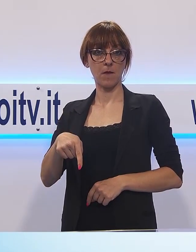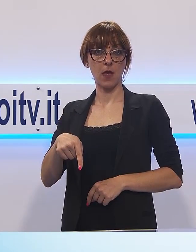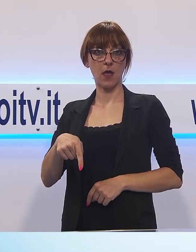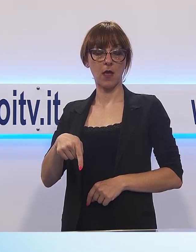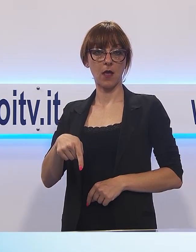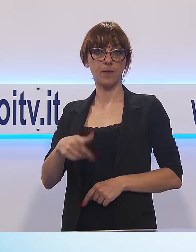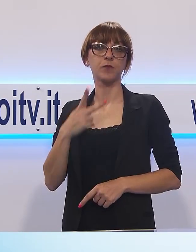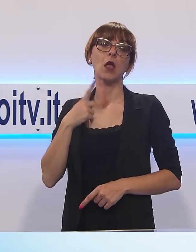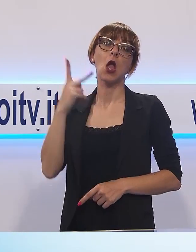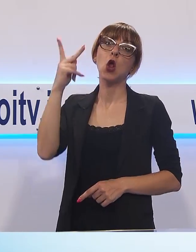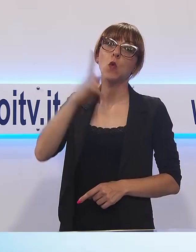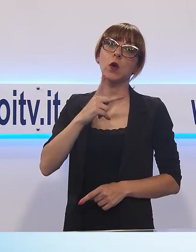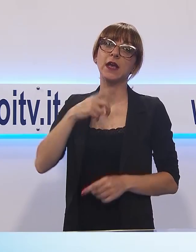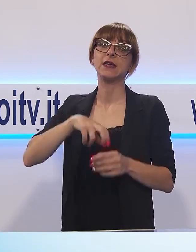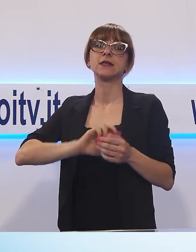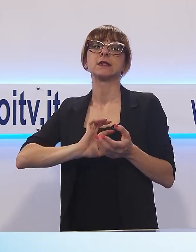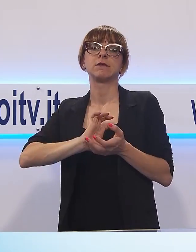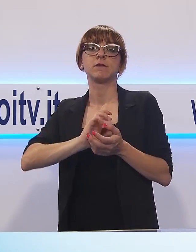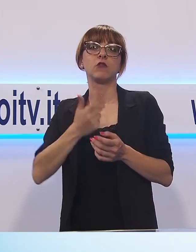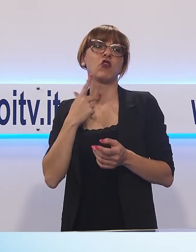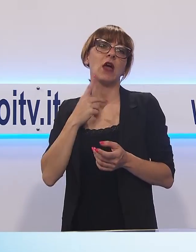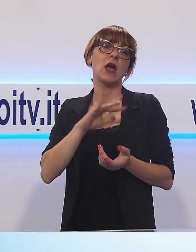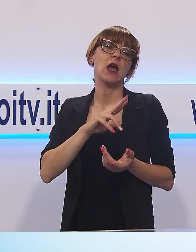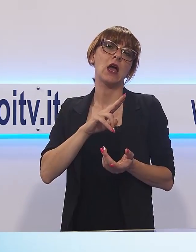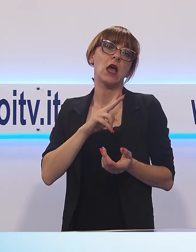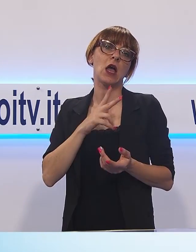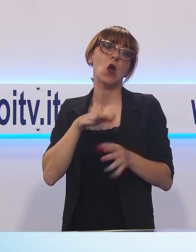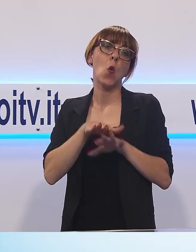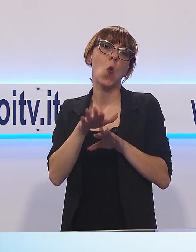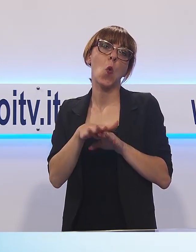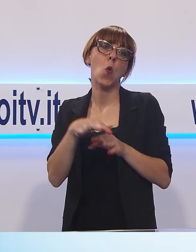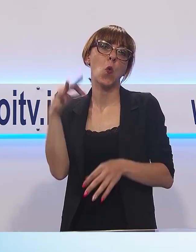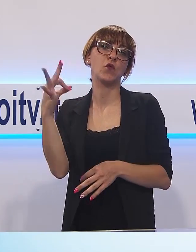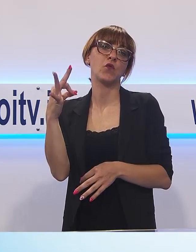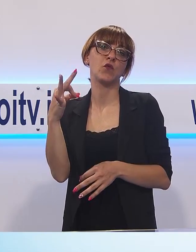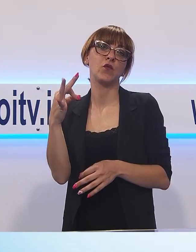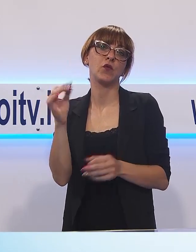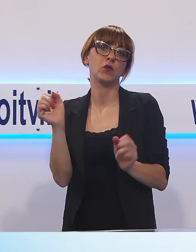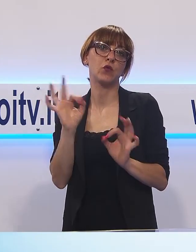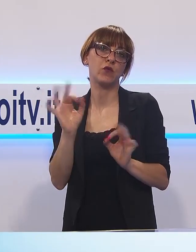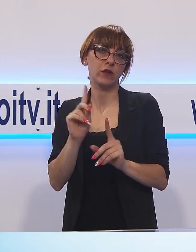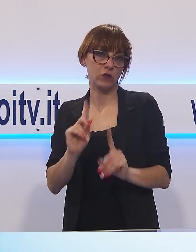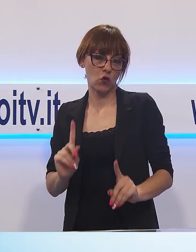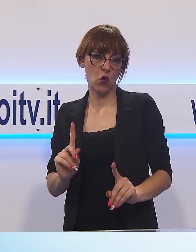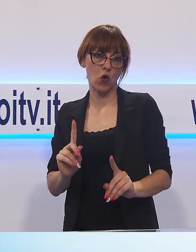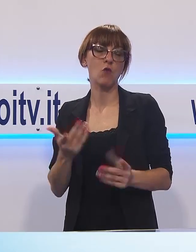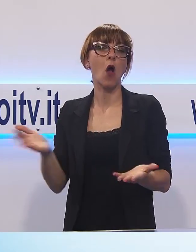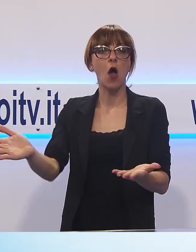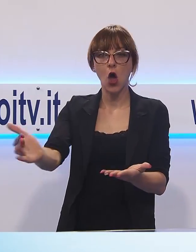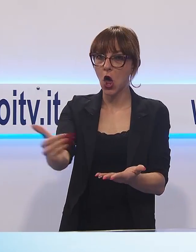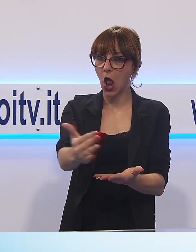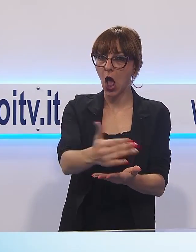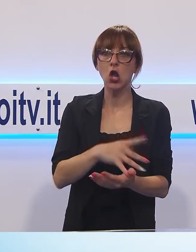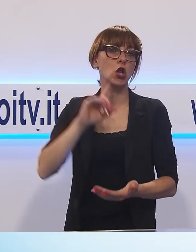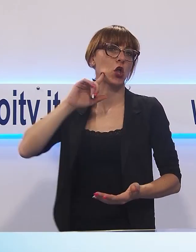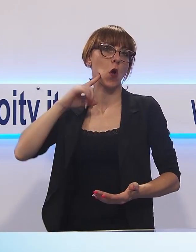abbiamo varietà da consumo fresco principalmente. E quindi quest'anno ci sarà una buona raccolta e spero